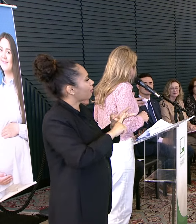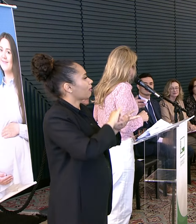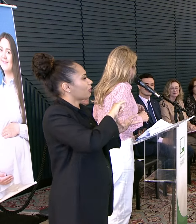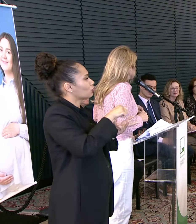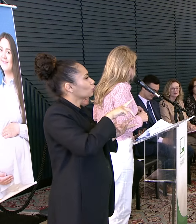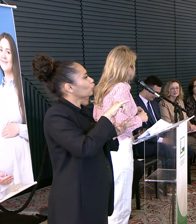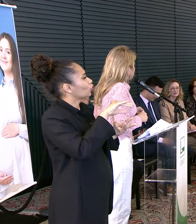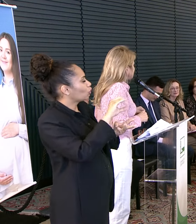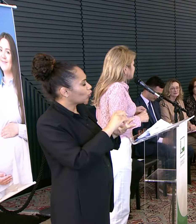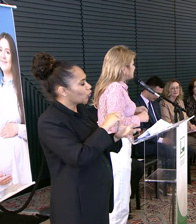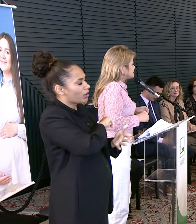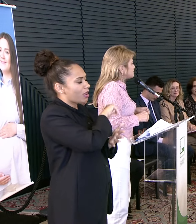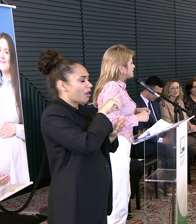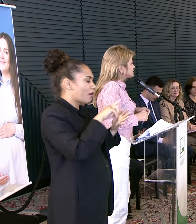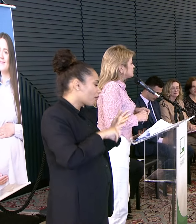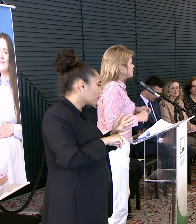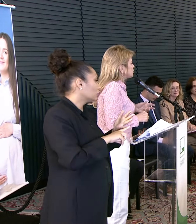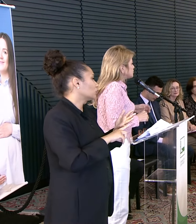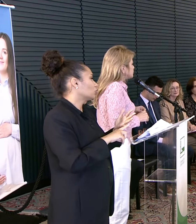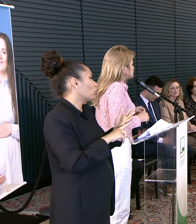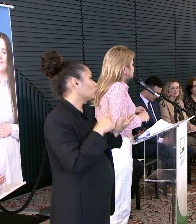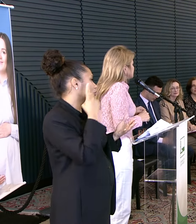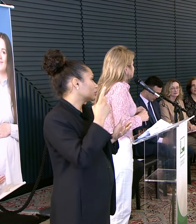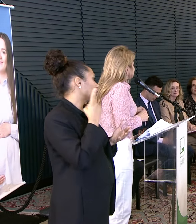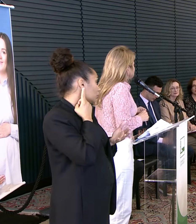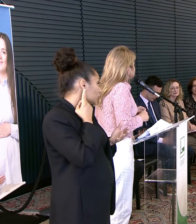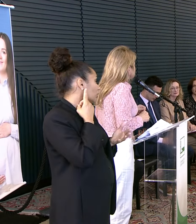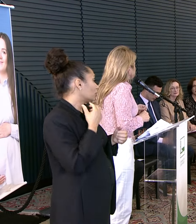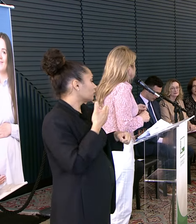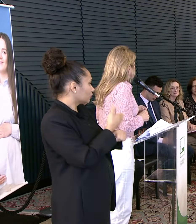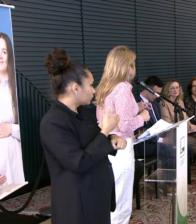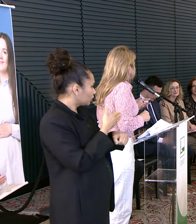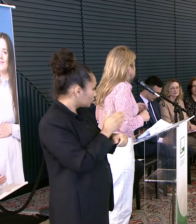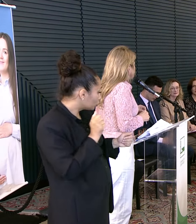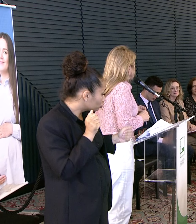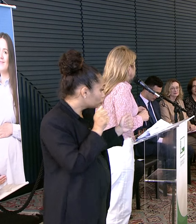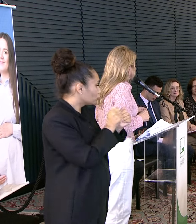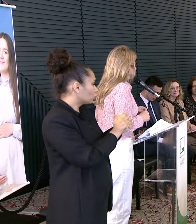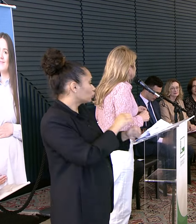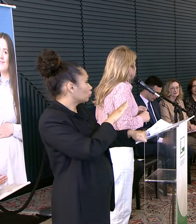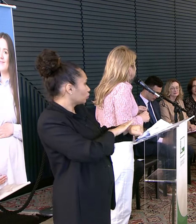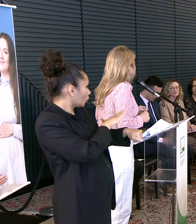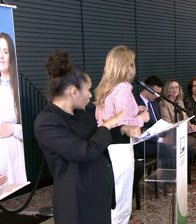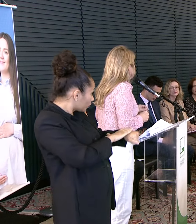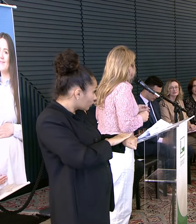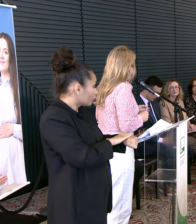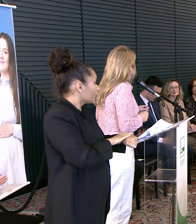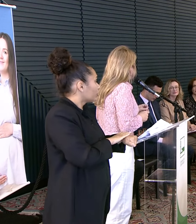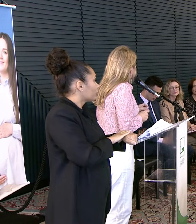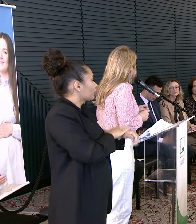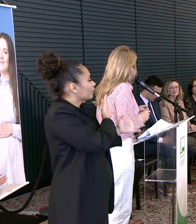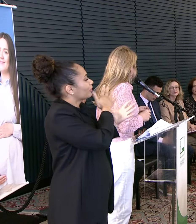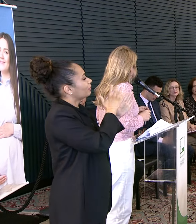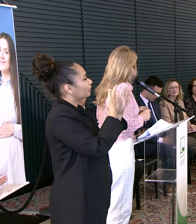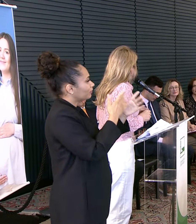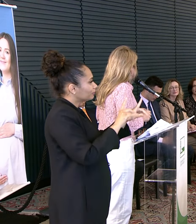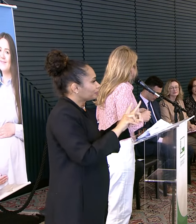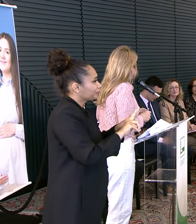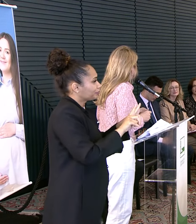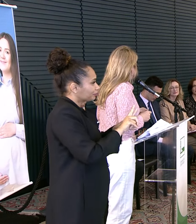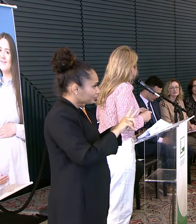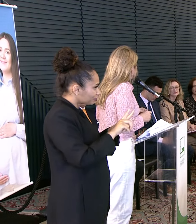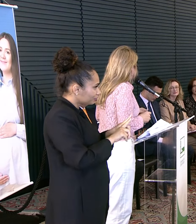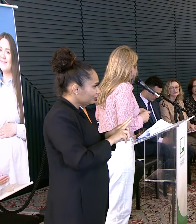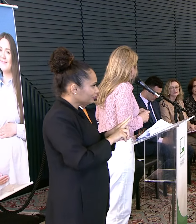Enfim A todos os parlamentares Que participam conosco Desse momento Parabéns também Estão